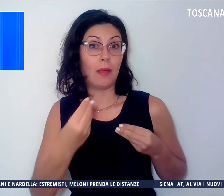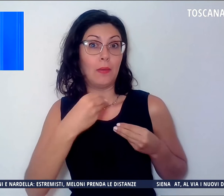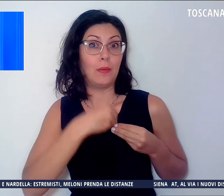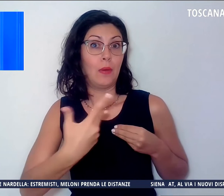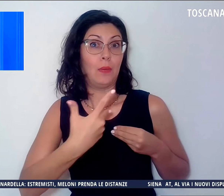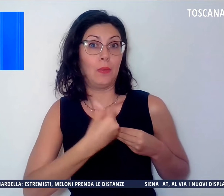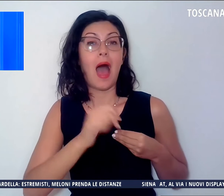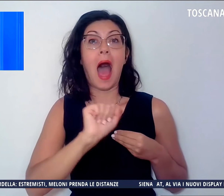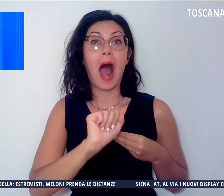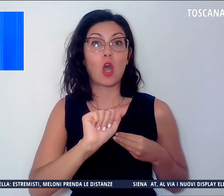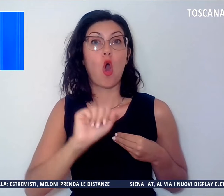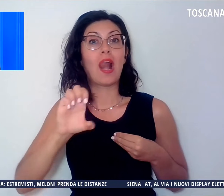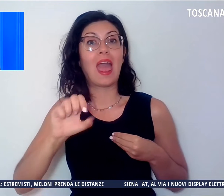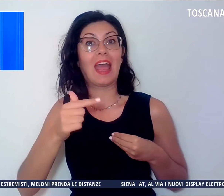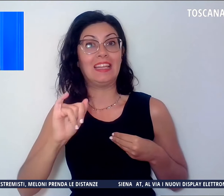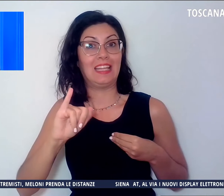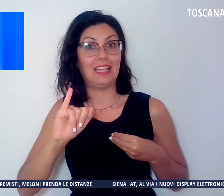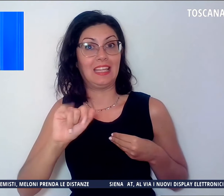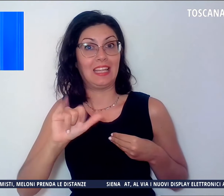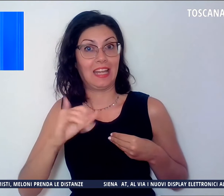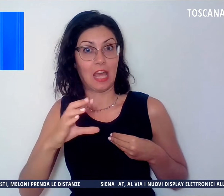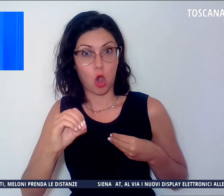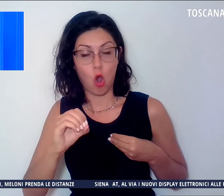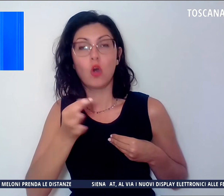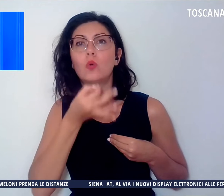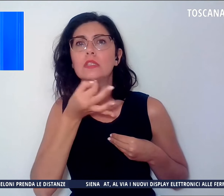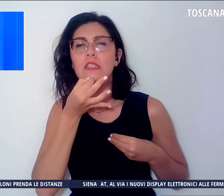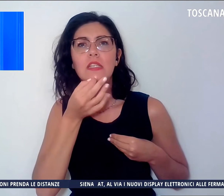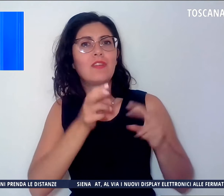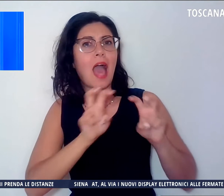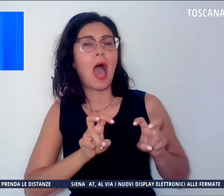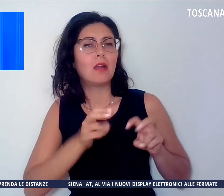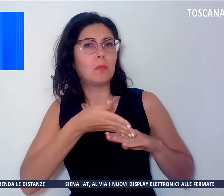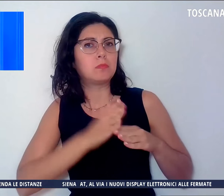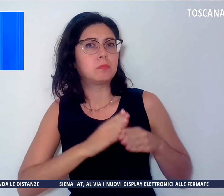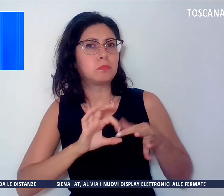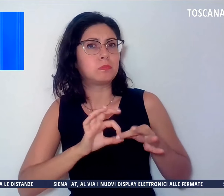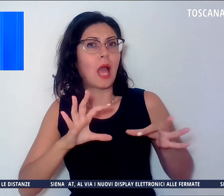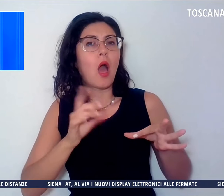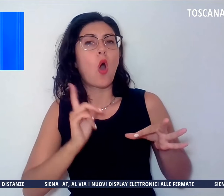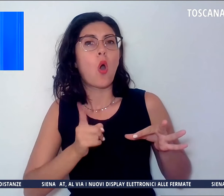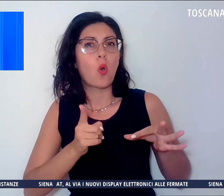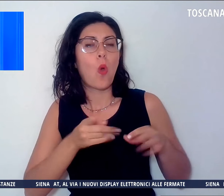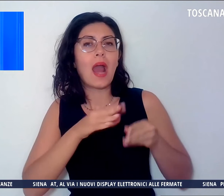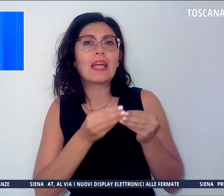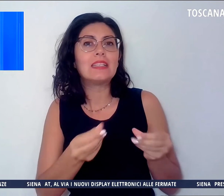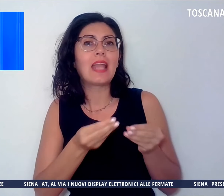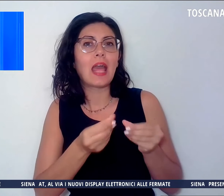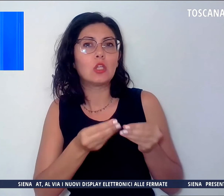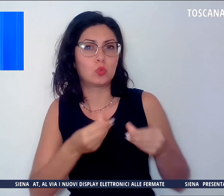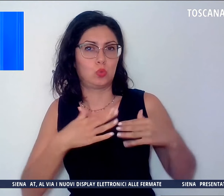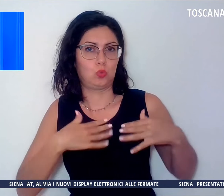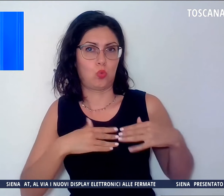al fine di disattivare elettricamente una porzione di tessuto miocardico atriale